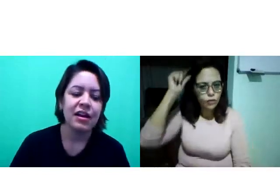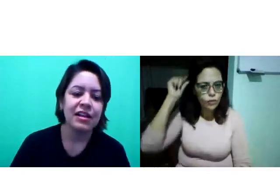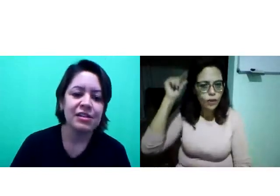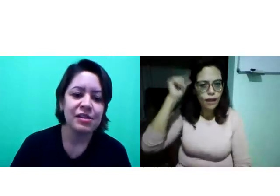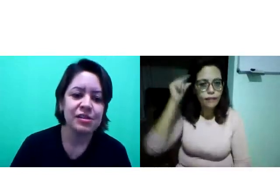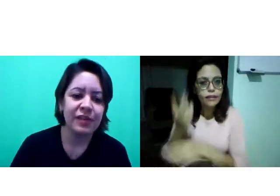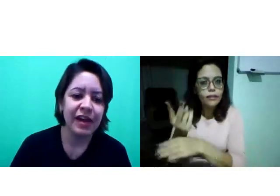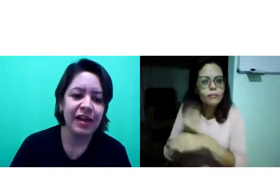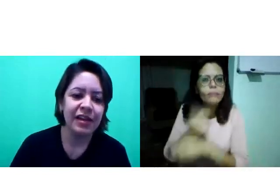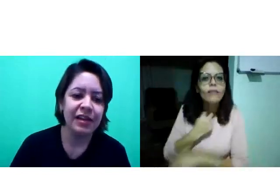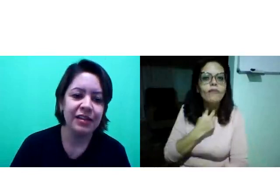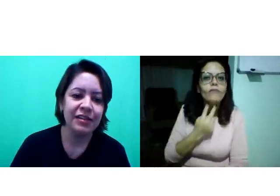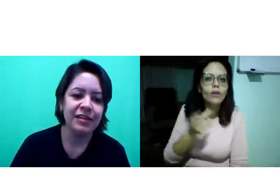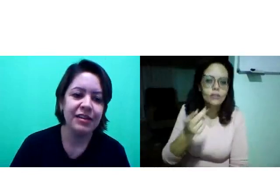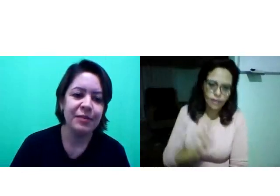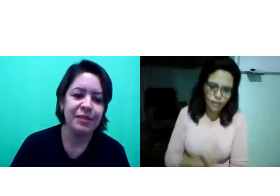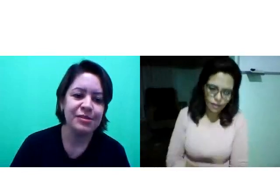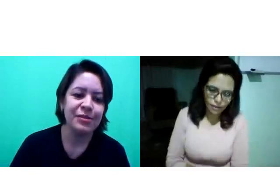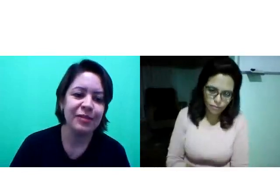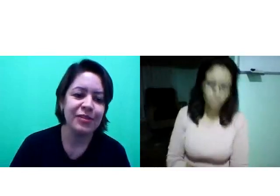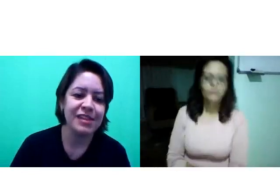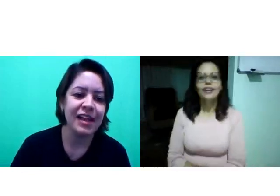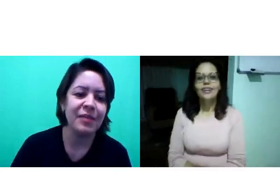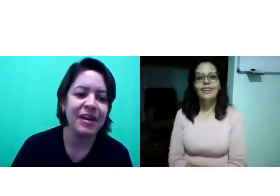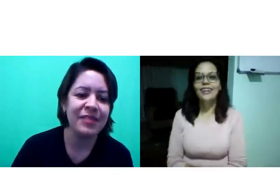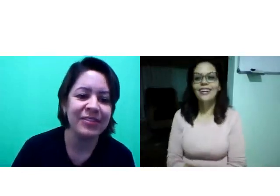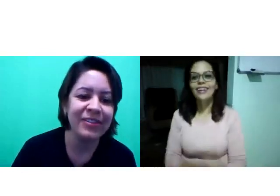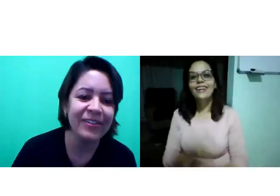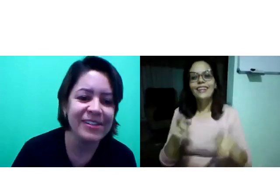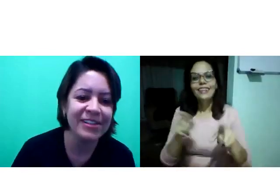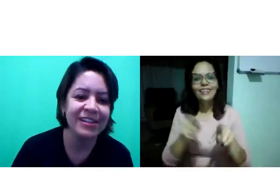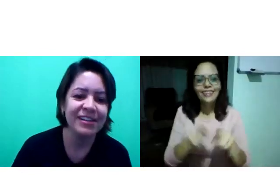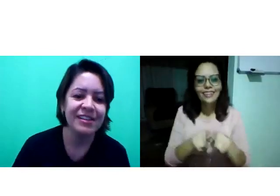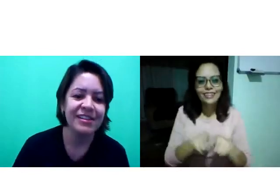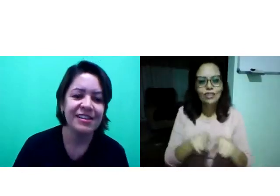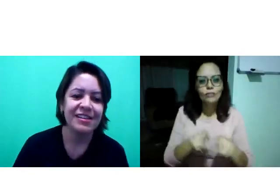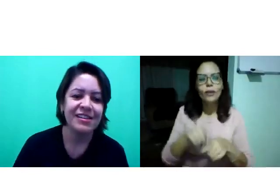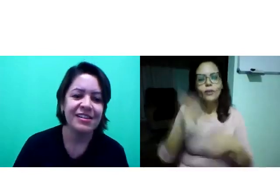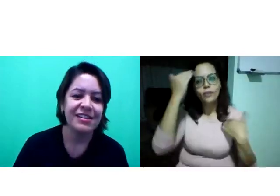Agradeço a Suelen, que emprestou a voz dela para mim hoje.